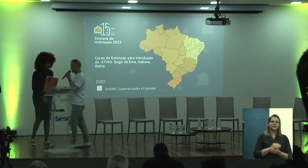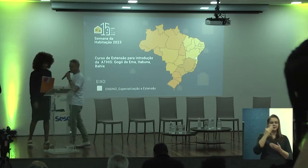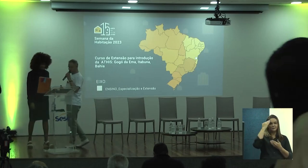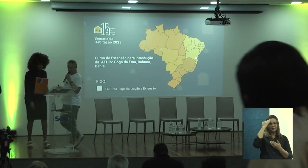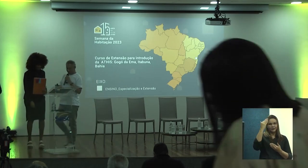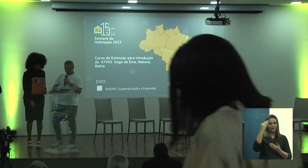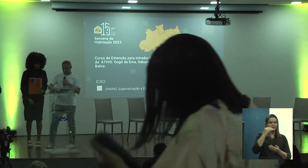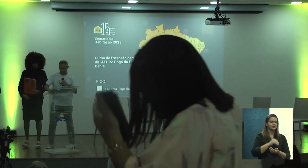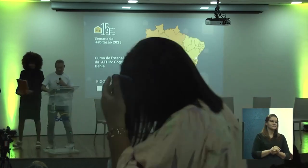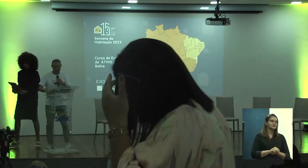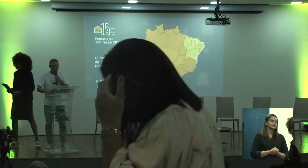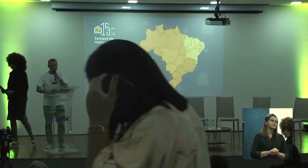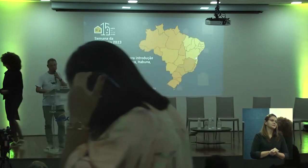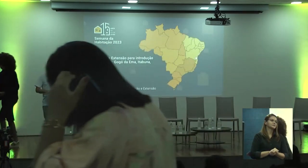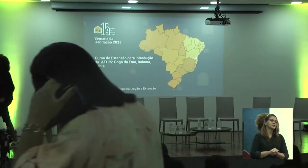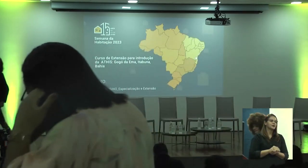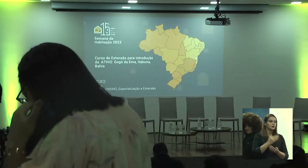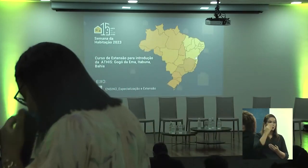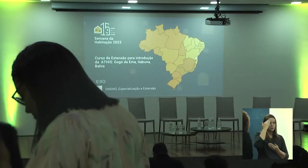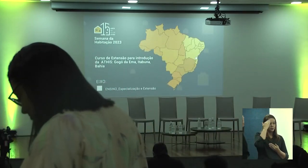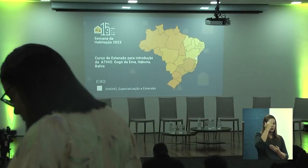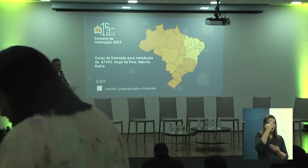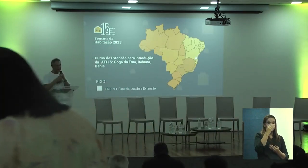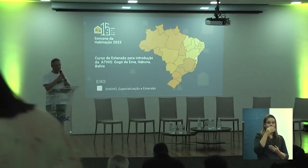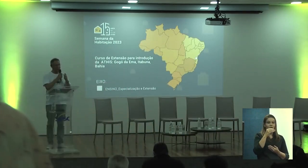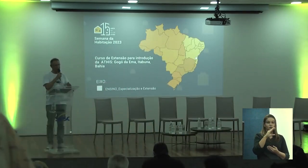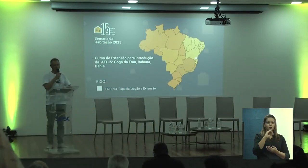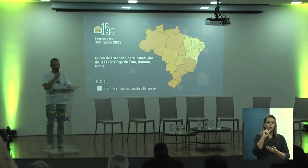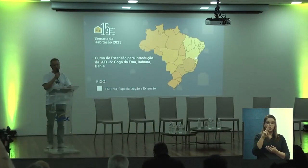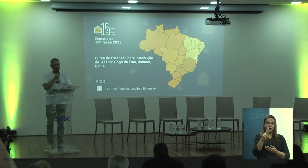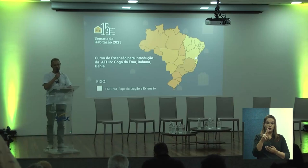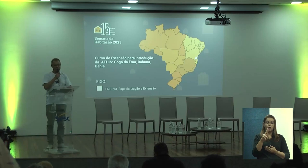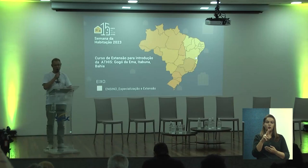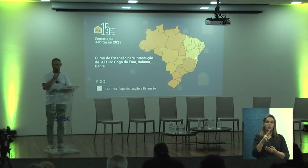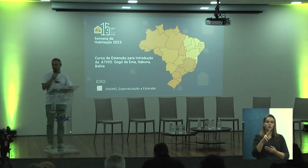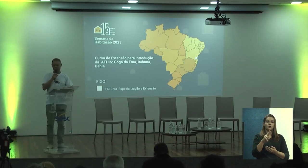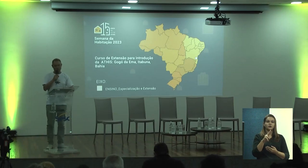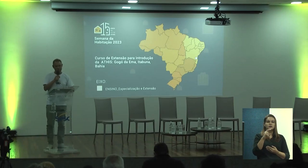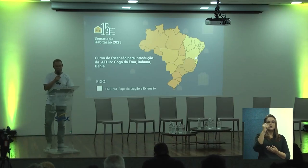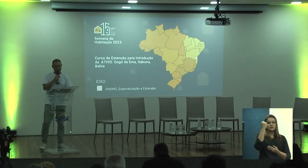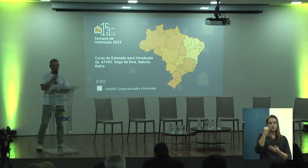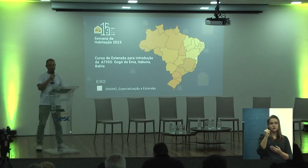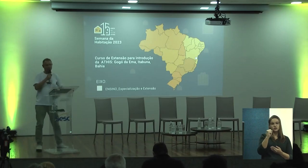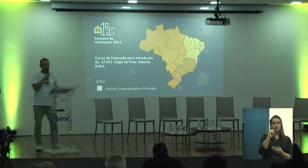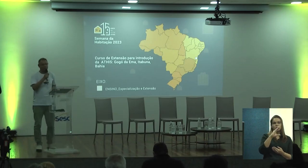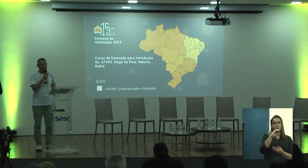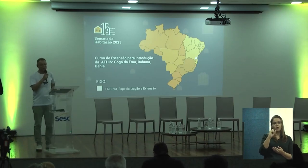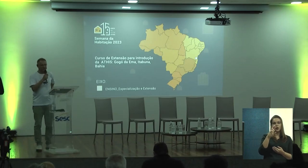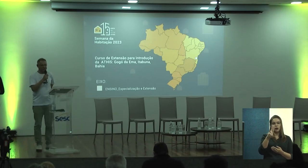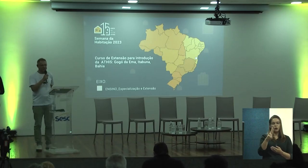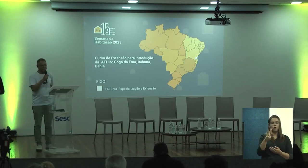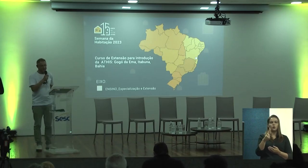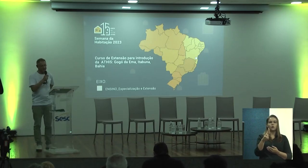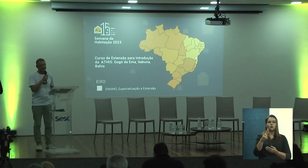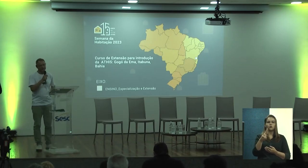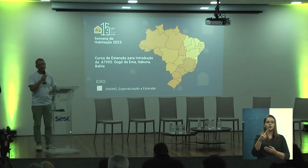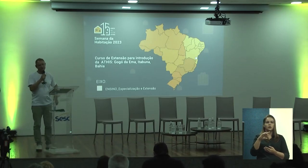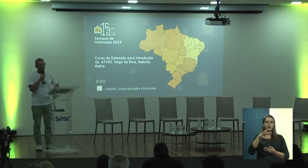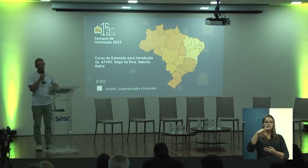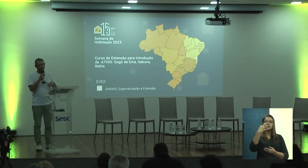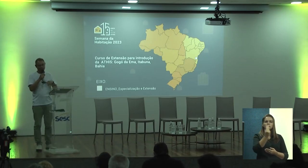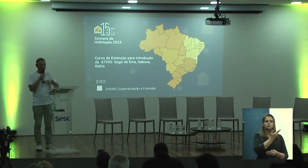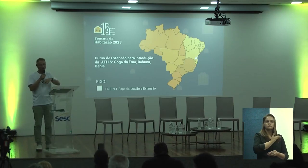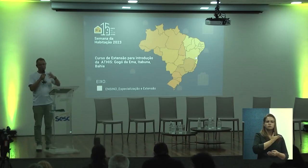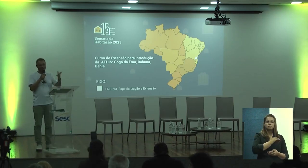Obrigado, Tati. Obrigado ao CalBR, obrigado ao Cal Sergipe, obrigado a todos os colegas que